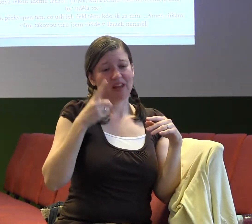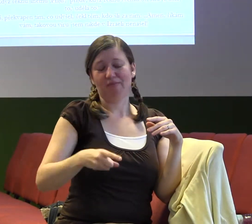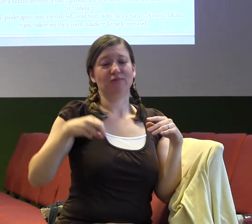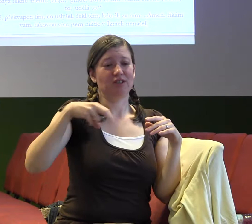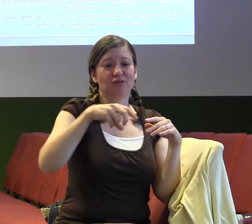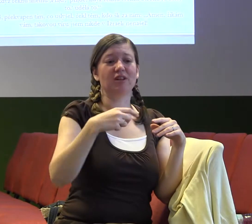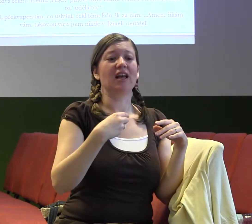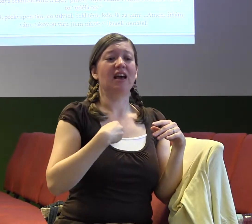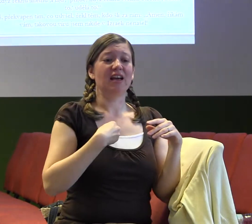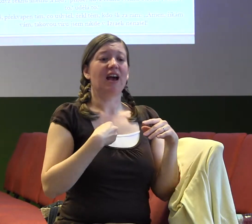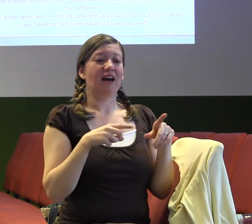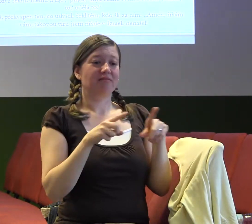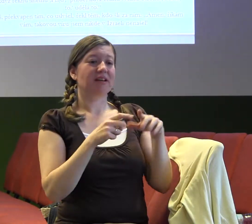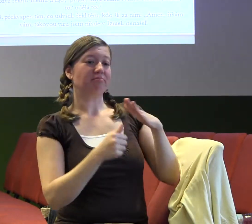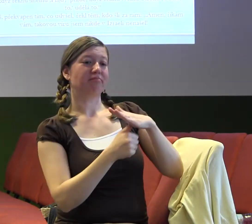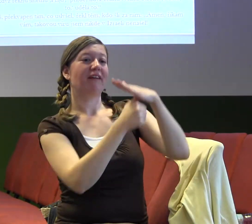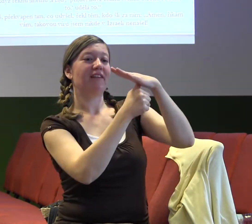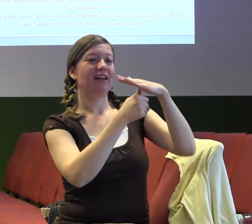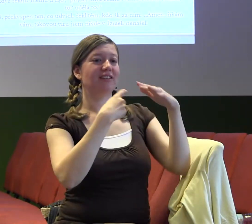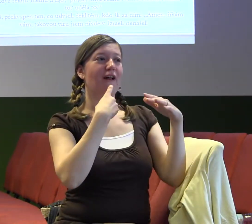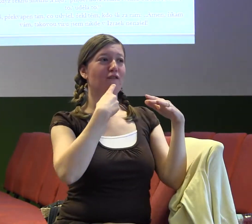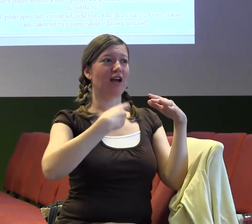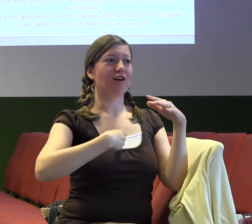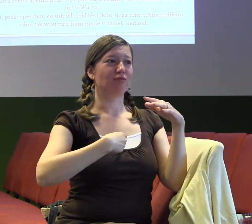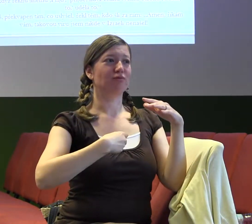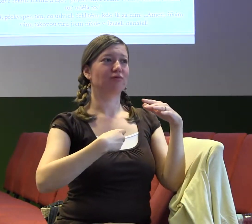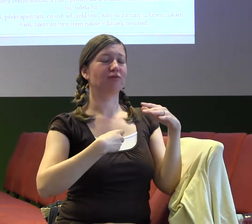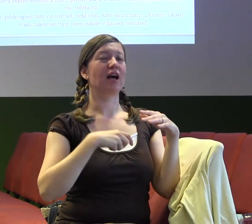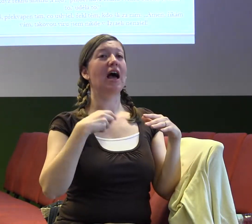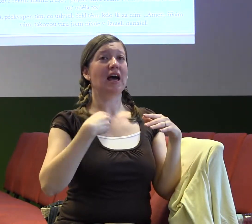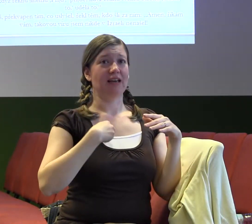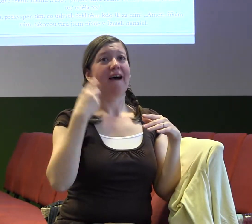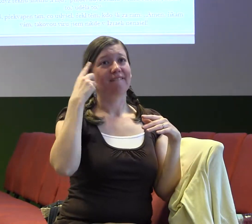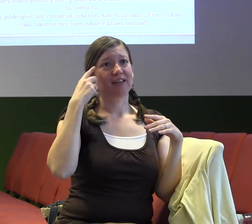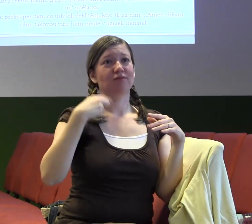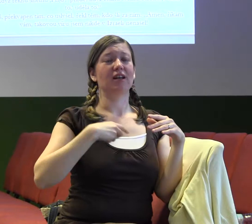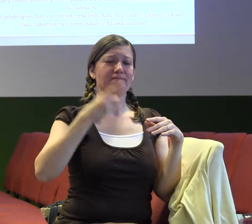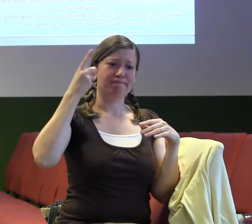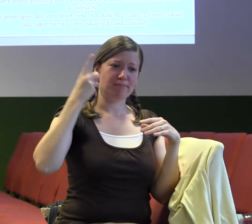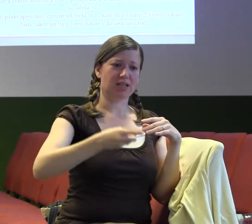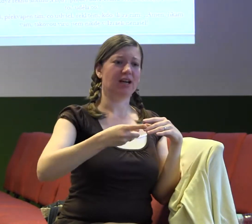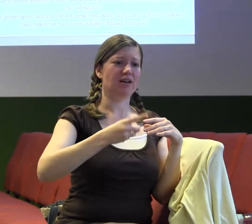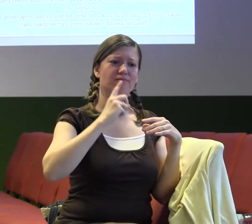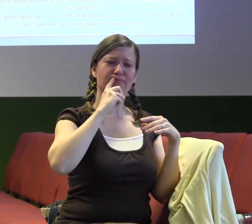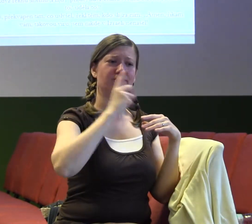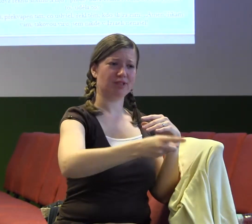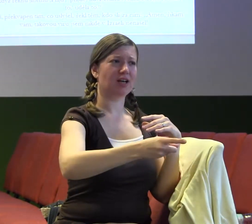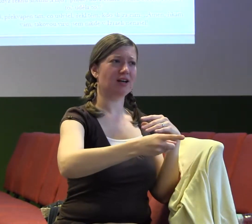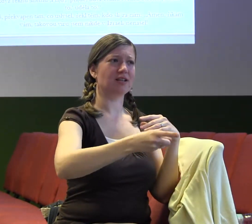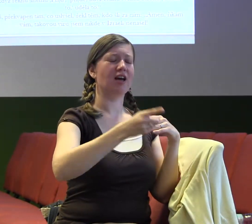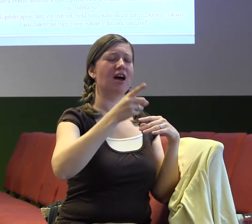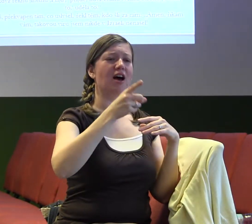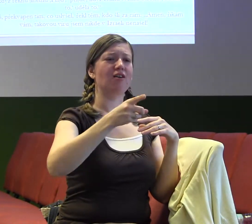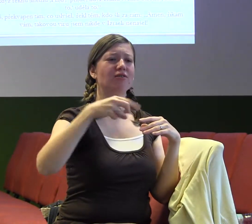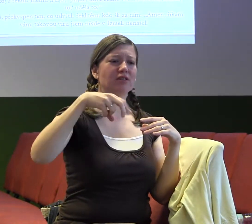vojáků, to je to moje práce a vím, že když dám nějaký příkaz, tak oni jdou a ten příkaz vyplní. A já